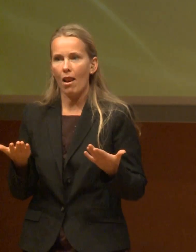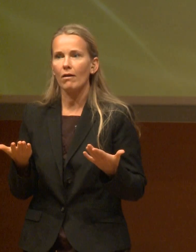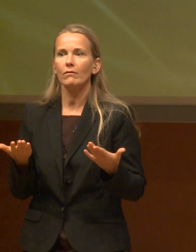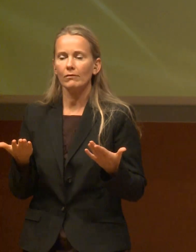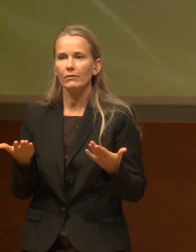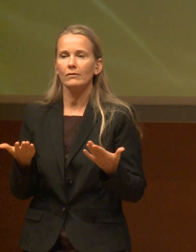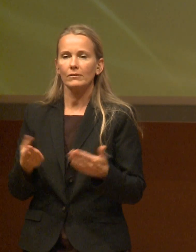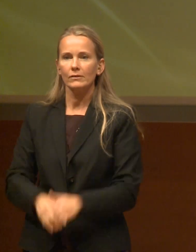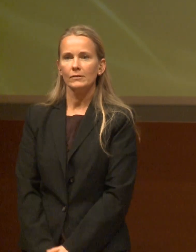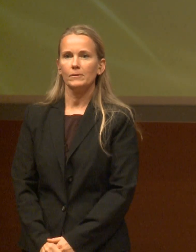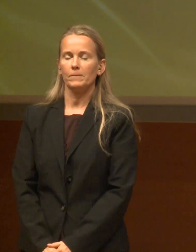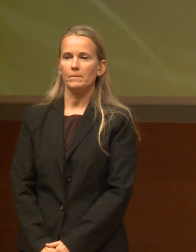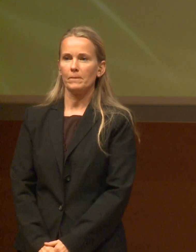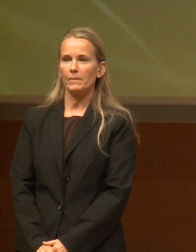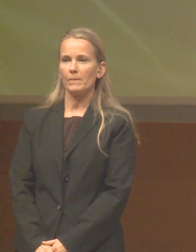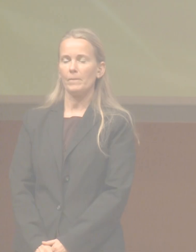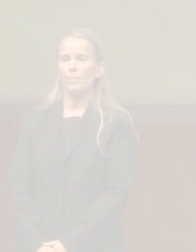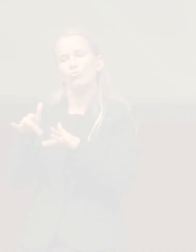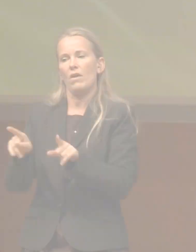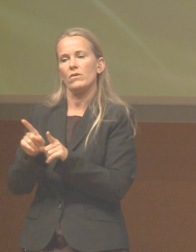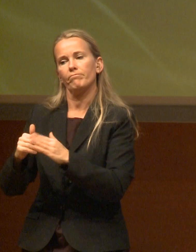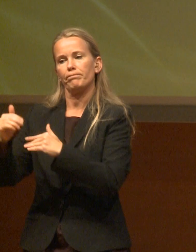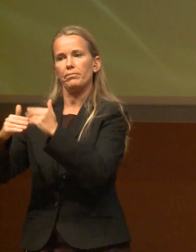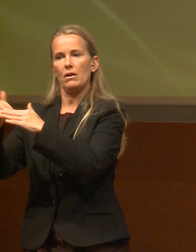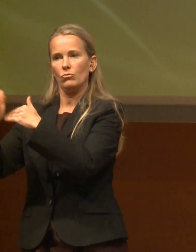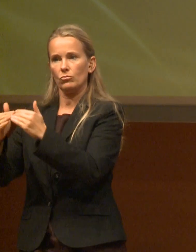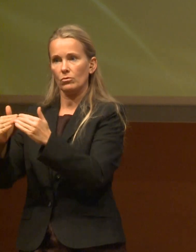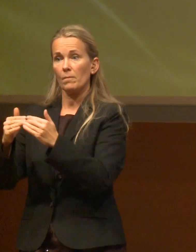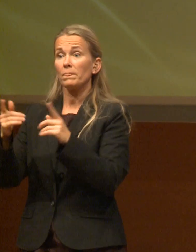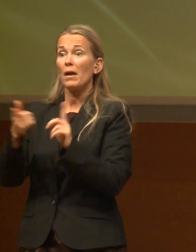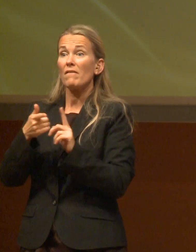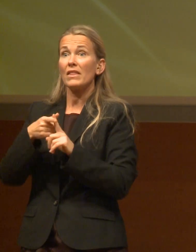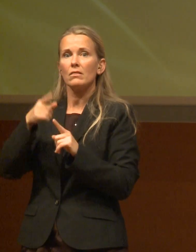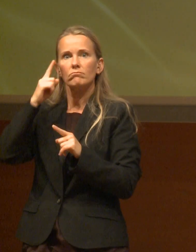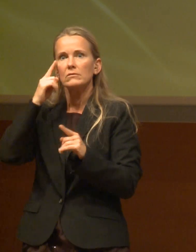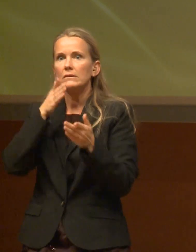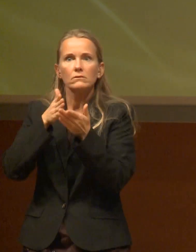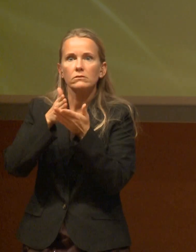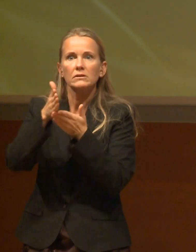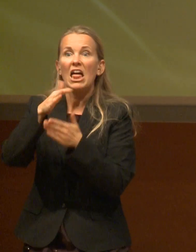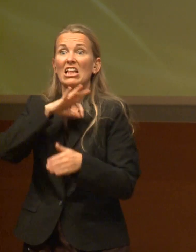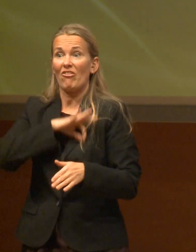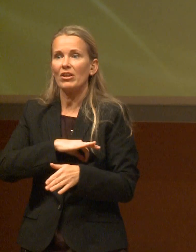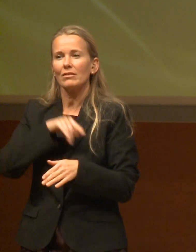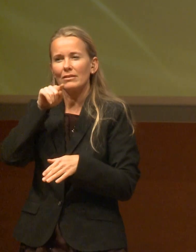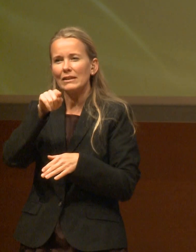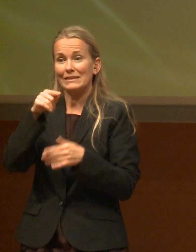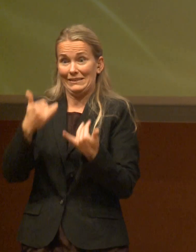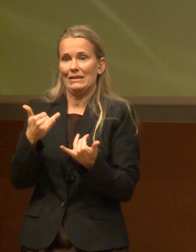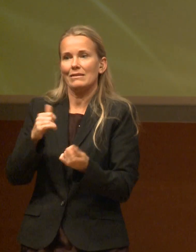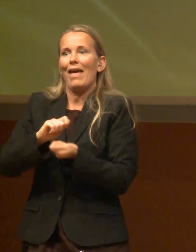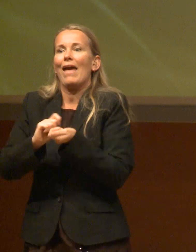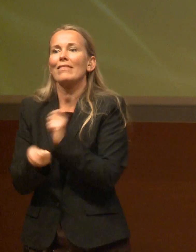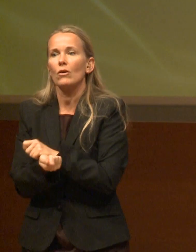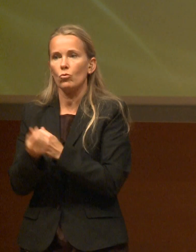wenn aber das Gewinnstreben, und das ist jetzt sozusagen die fundamentale Änderung in der